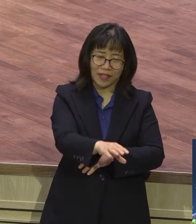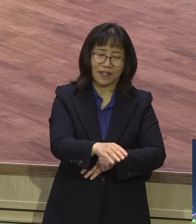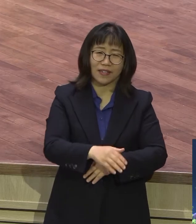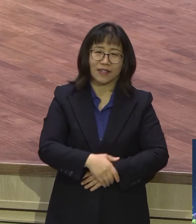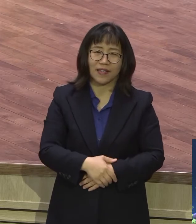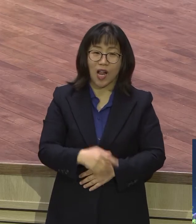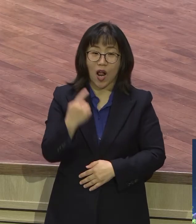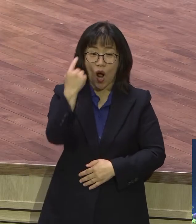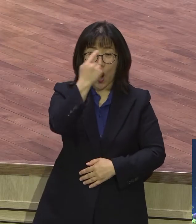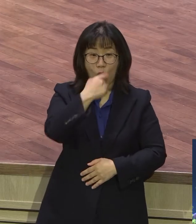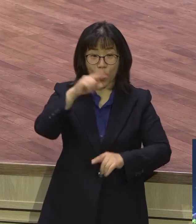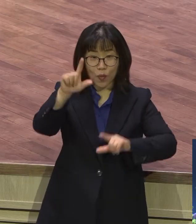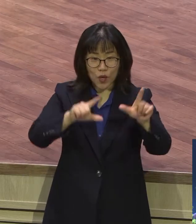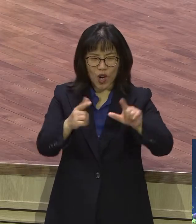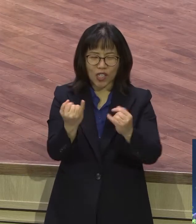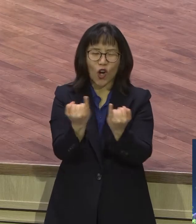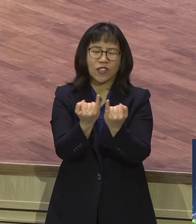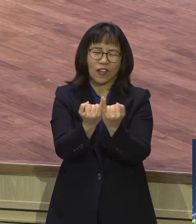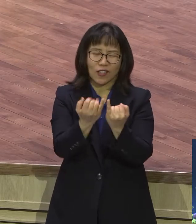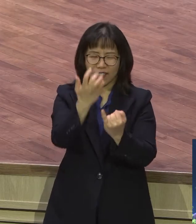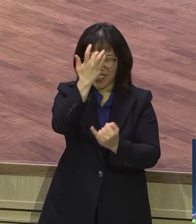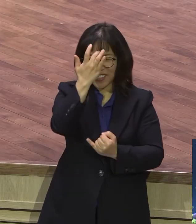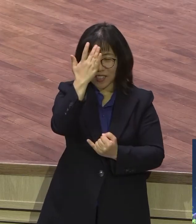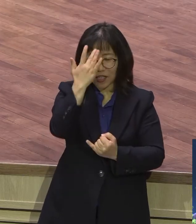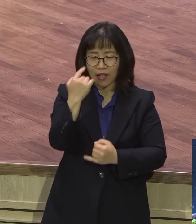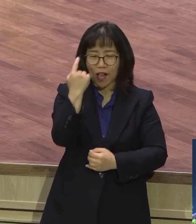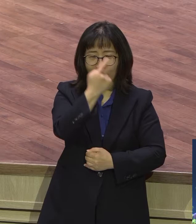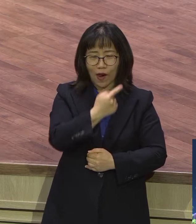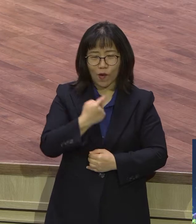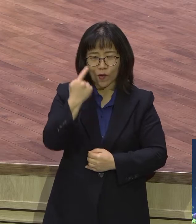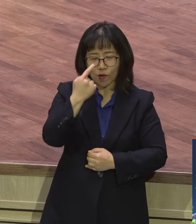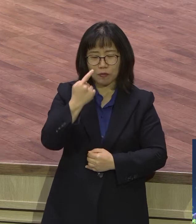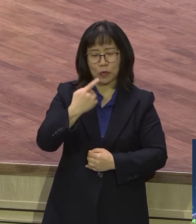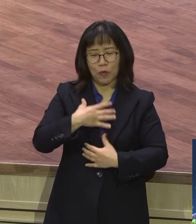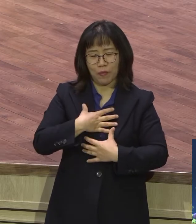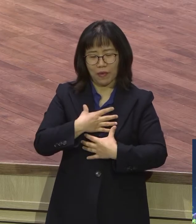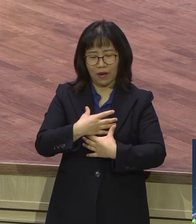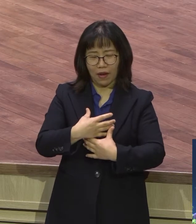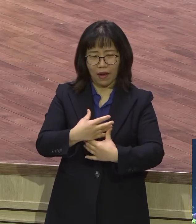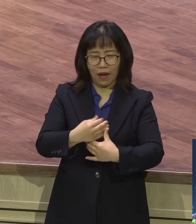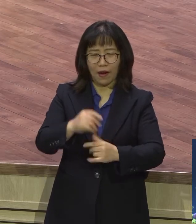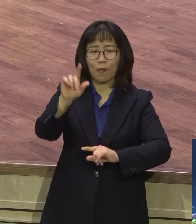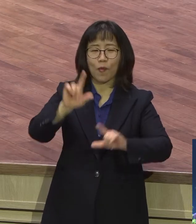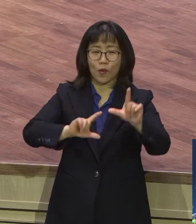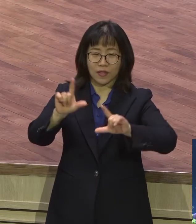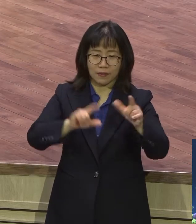여자 선임인데 가장 아주 편안하게 보이더라. 나무기 다 안 좋아.